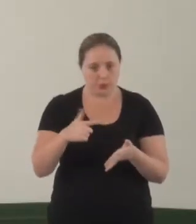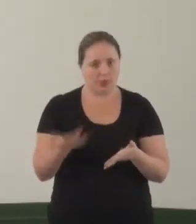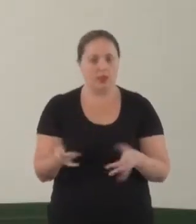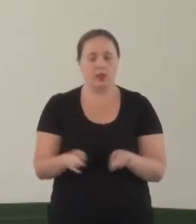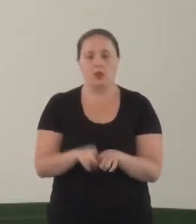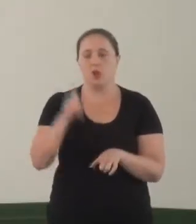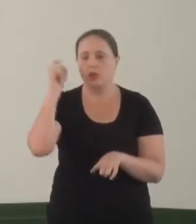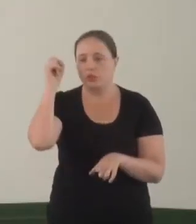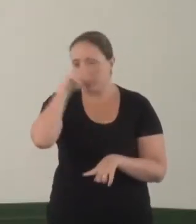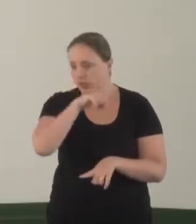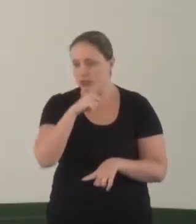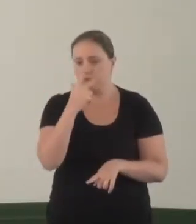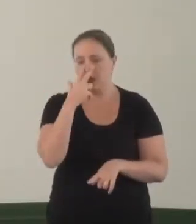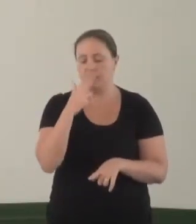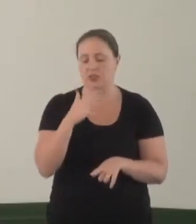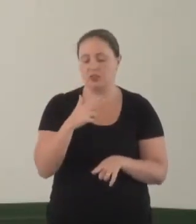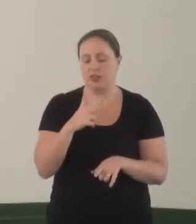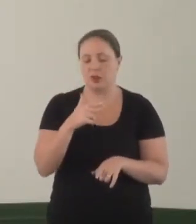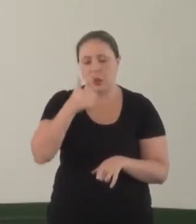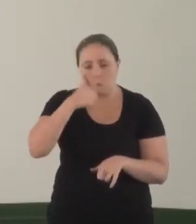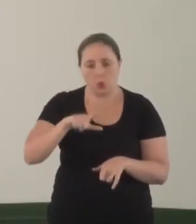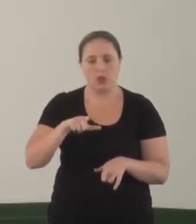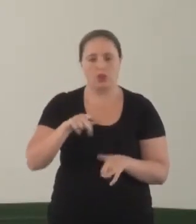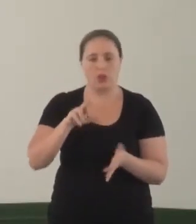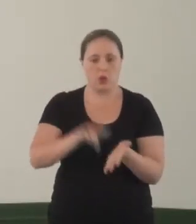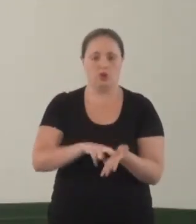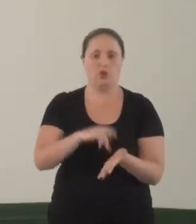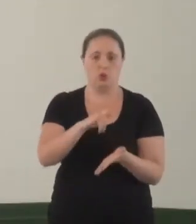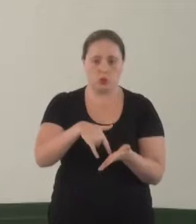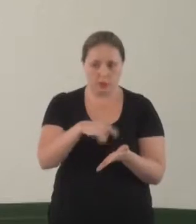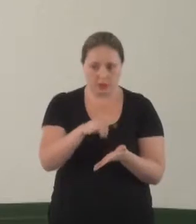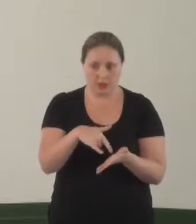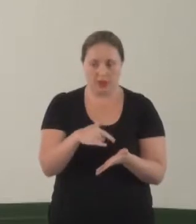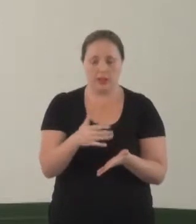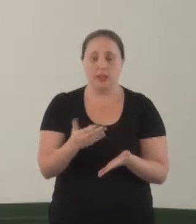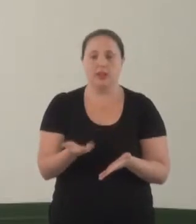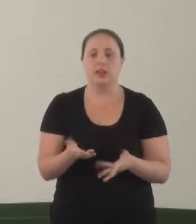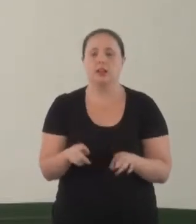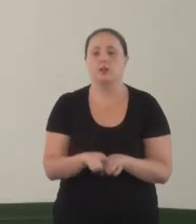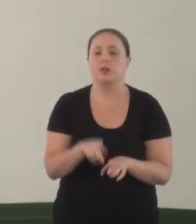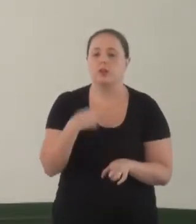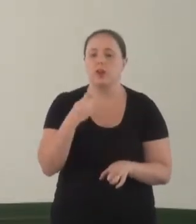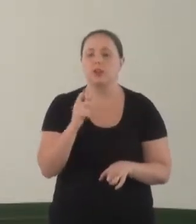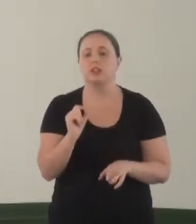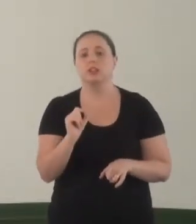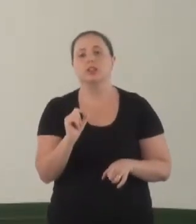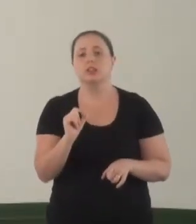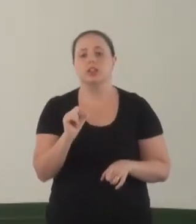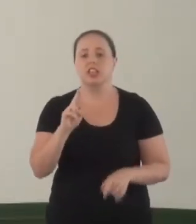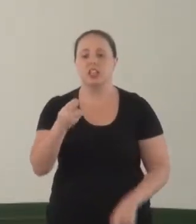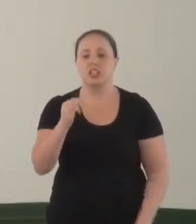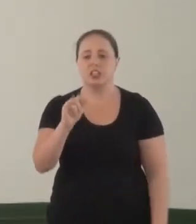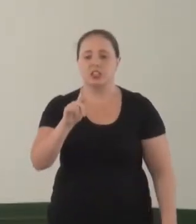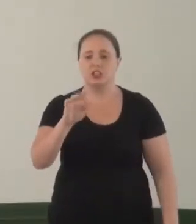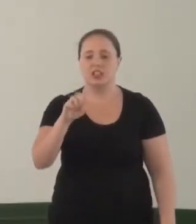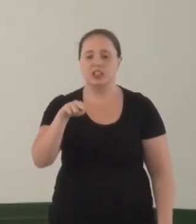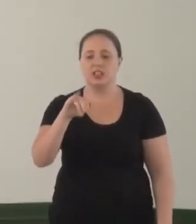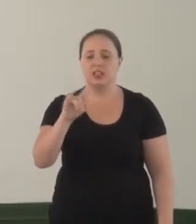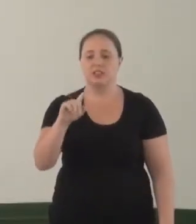A dificuldade, às vezes, de se tirar essa documentação. A questão que fala, como a gente falou aqui, sobre a questão da higienização.